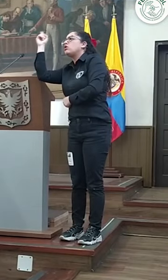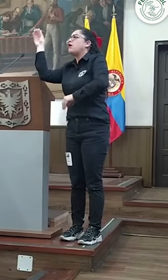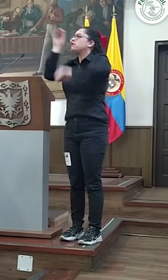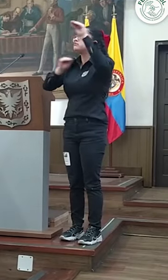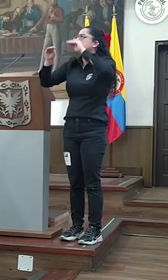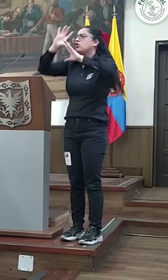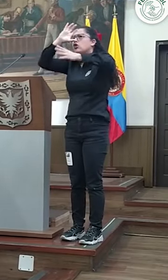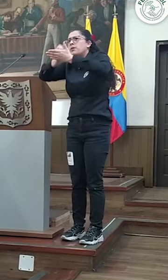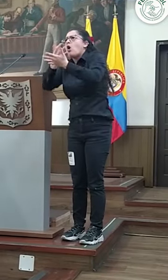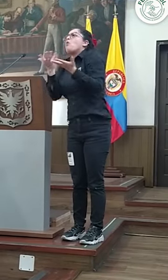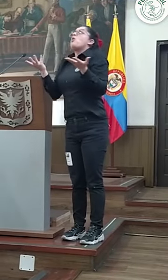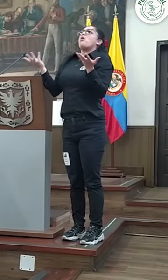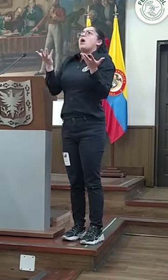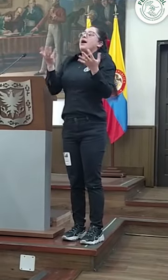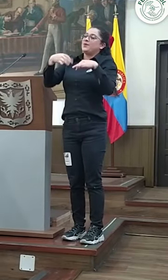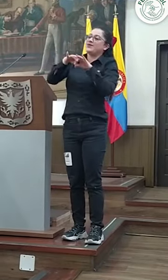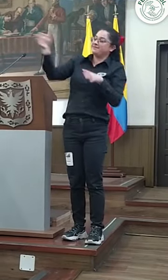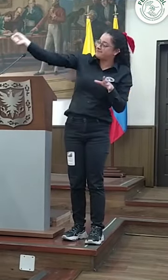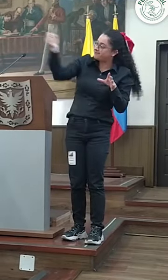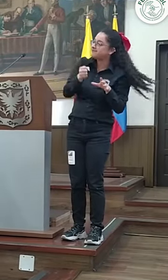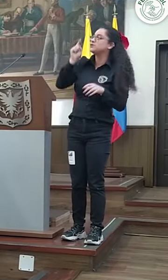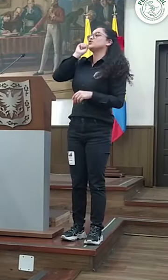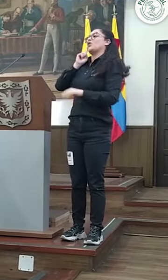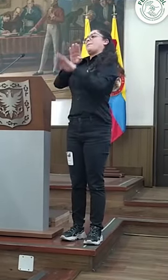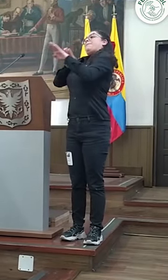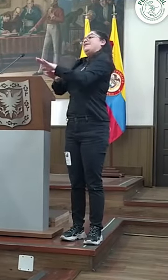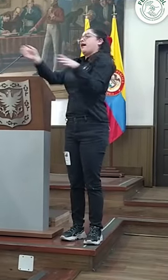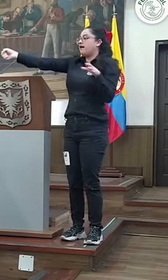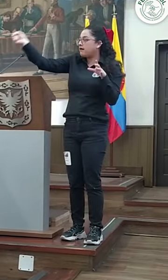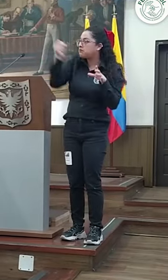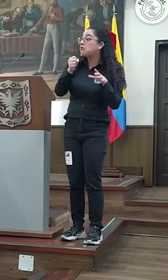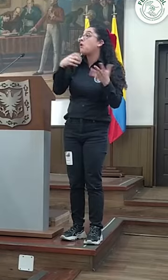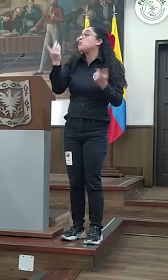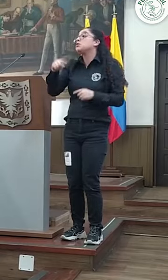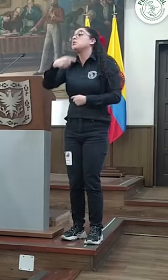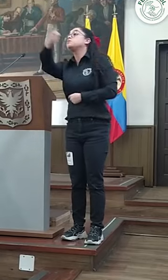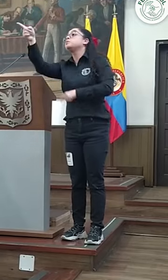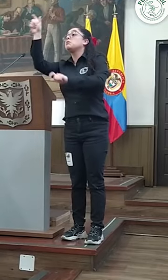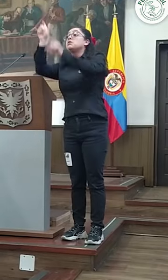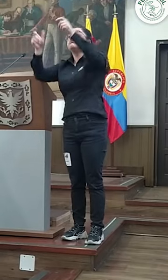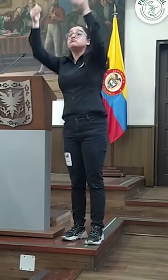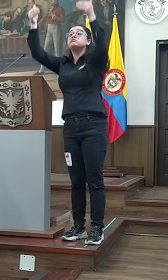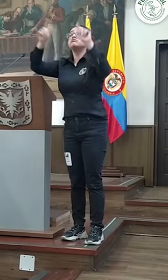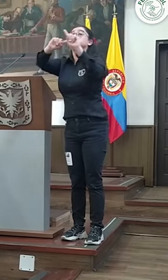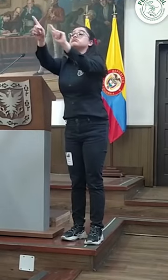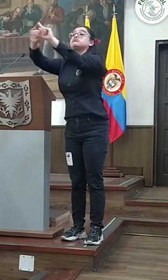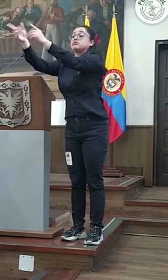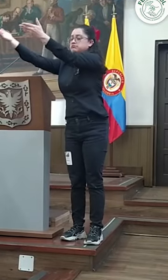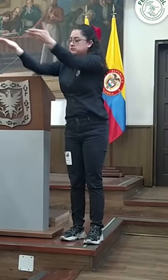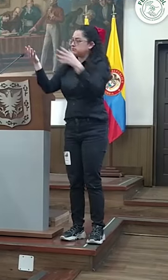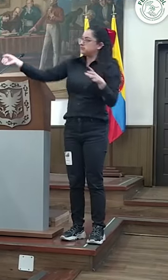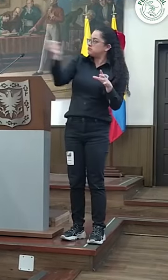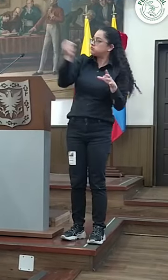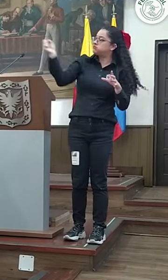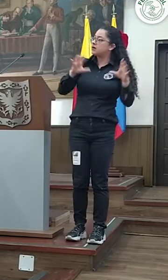apuntamos, que en espacios políticos de participación ciudadana y opinión hayan representantes de la comunidad sorda y de las diferentes